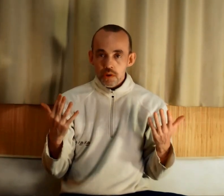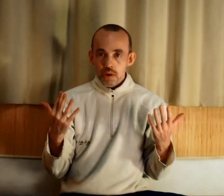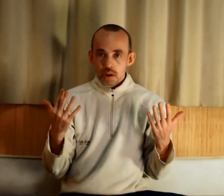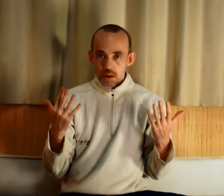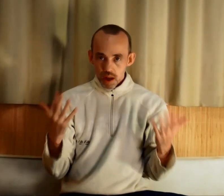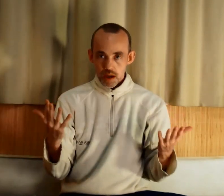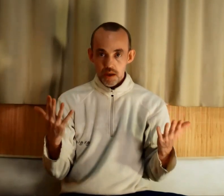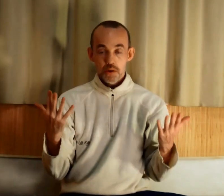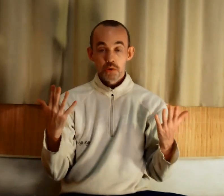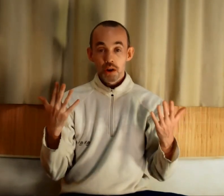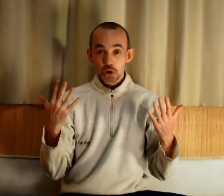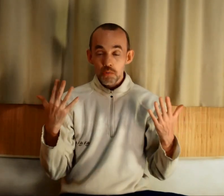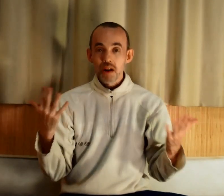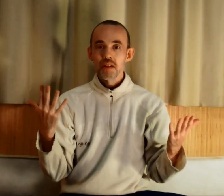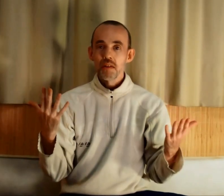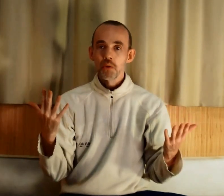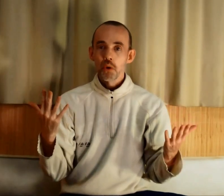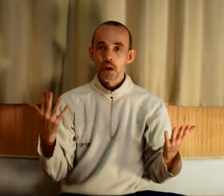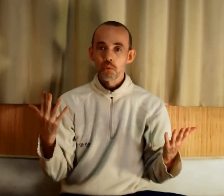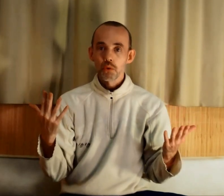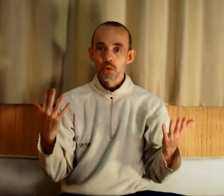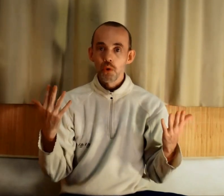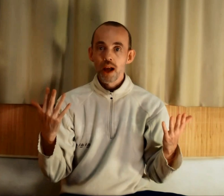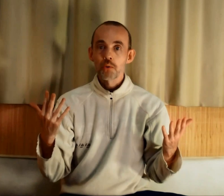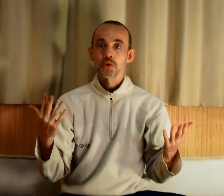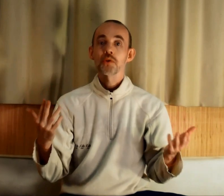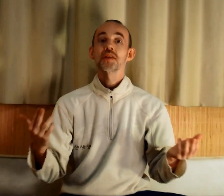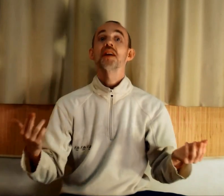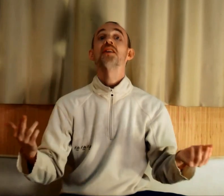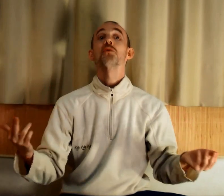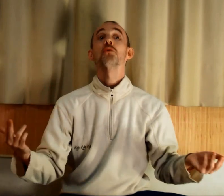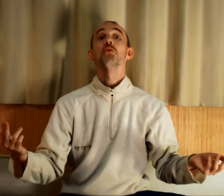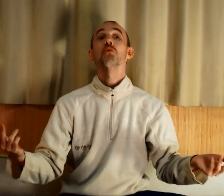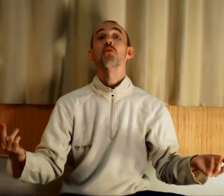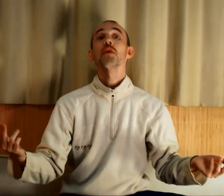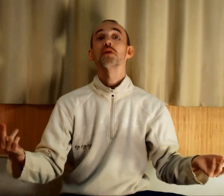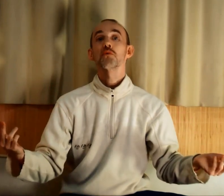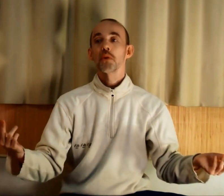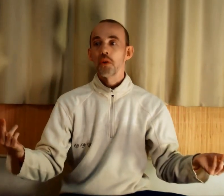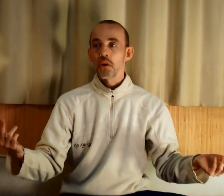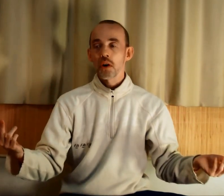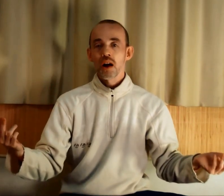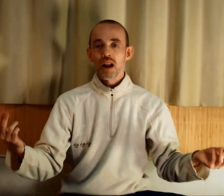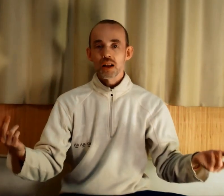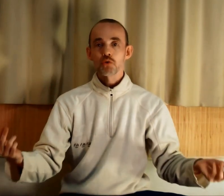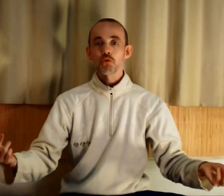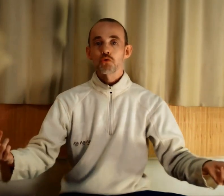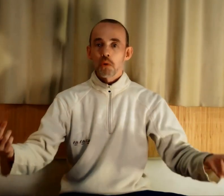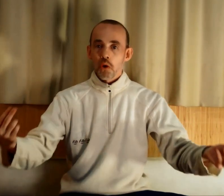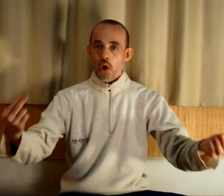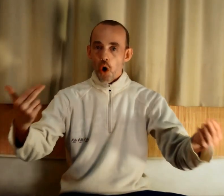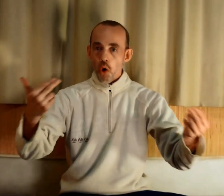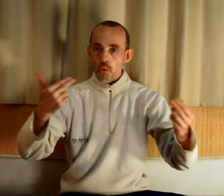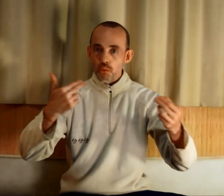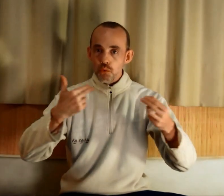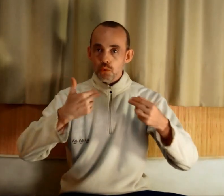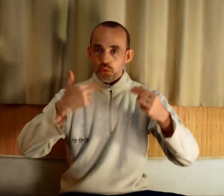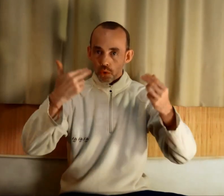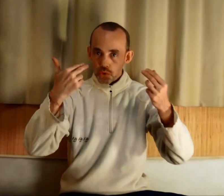d'aller sur un chemin d'éveil de la conscience, c'est-à-dire de trouver ce bonheur, la source du bonheur en vous, dans